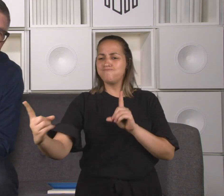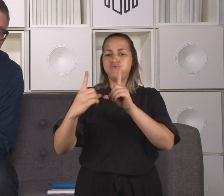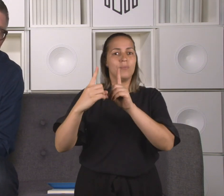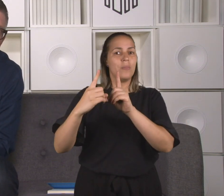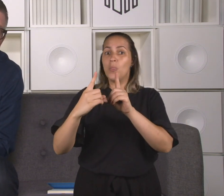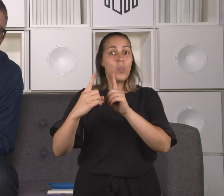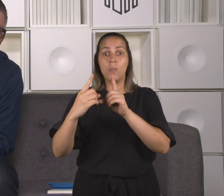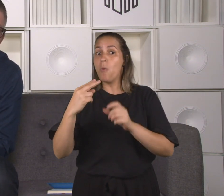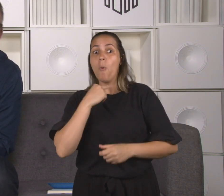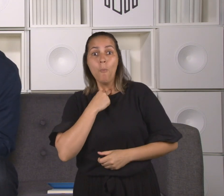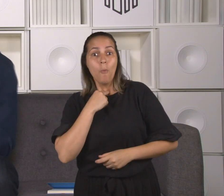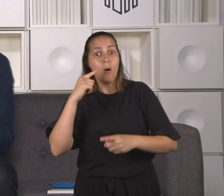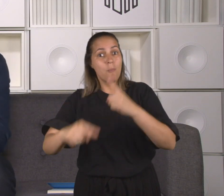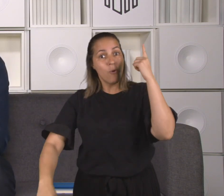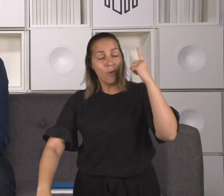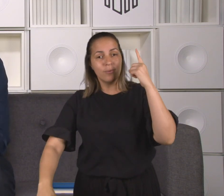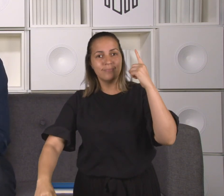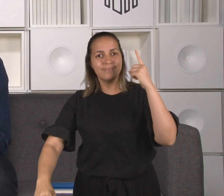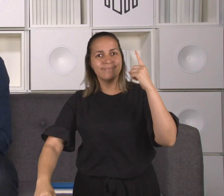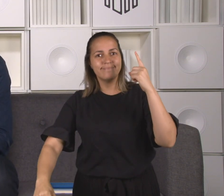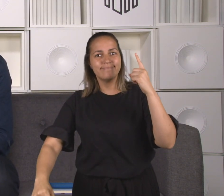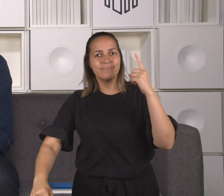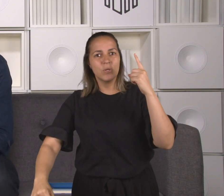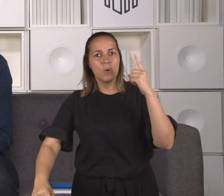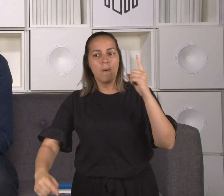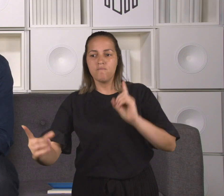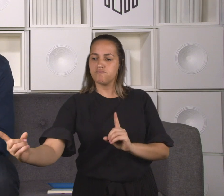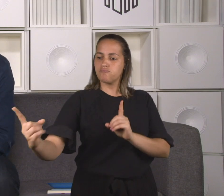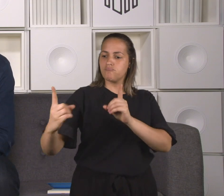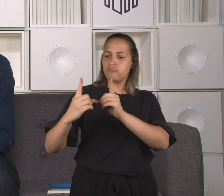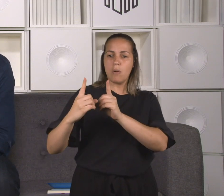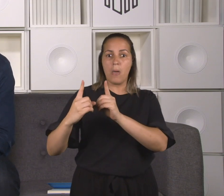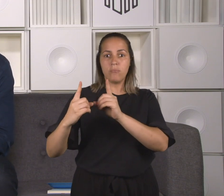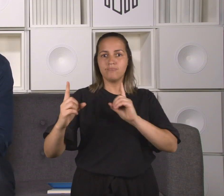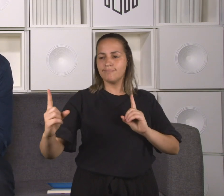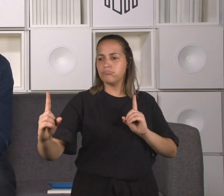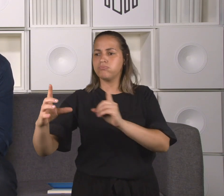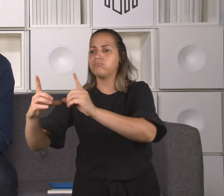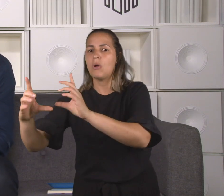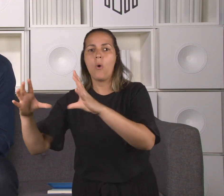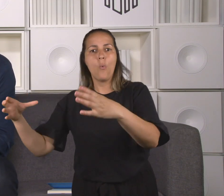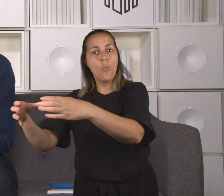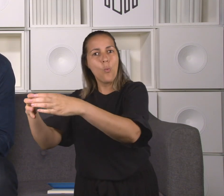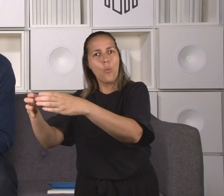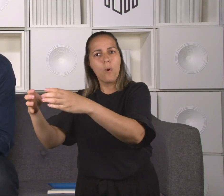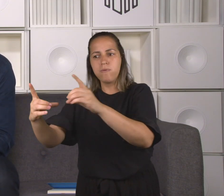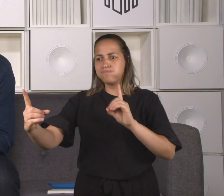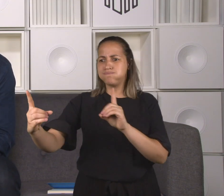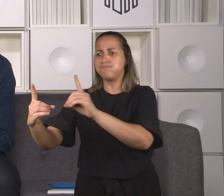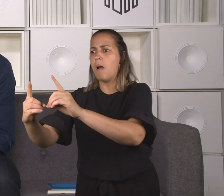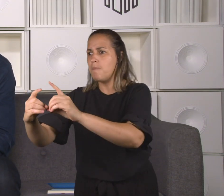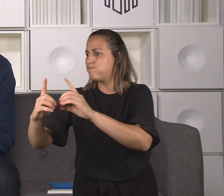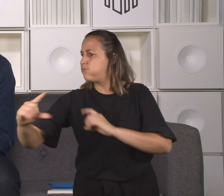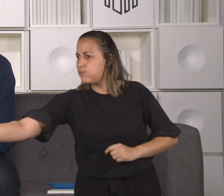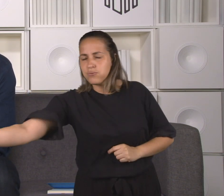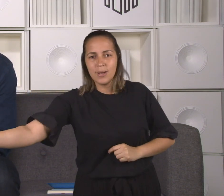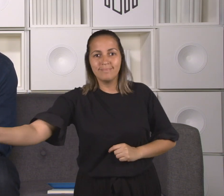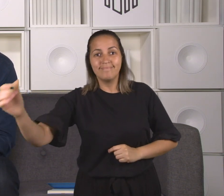tocasse num leproso seria também impura. Tornar-se-ia também impura. Seria